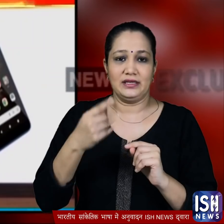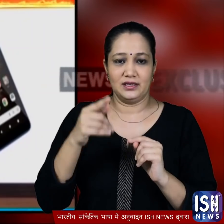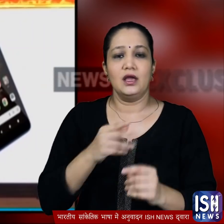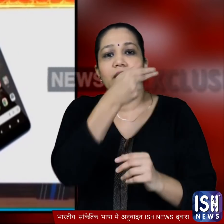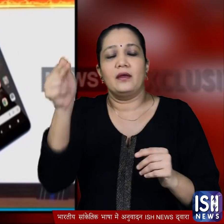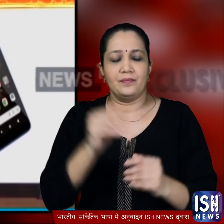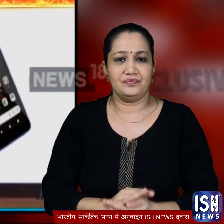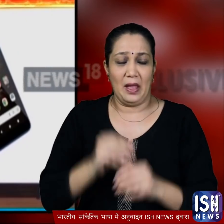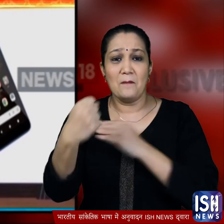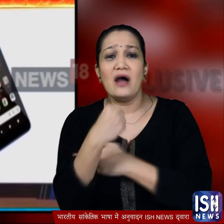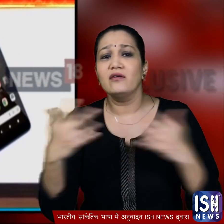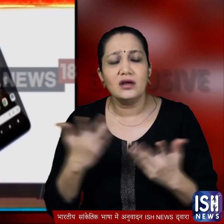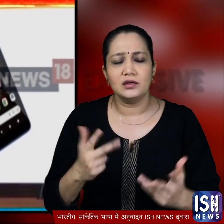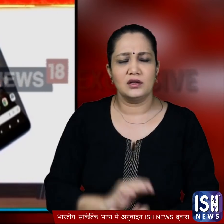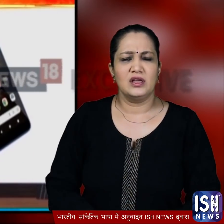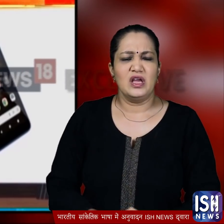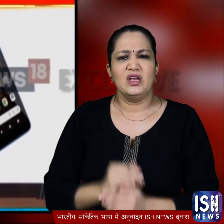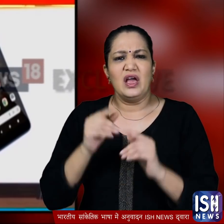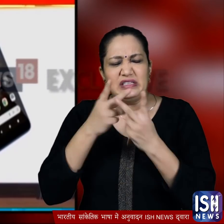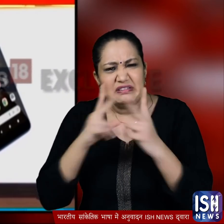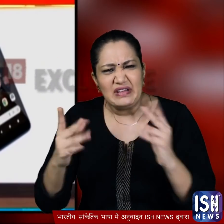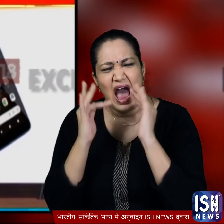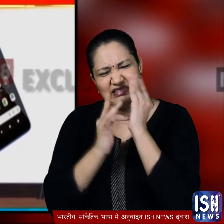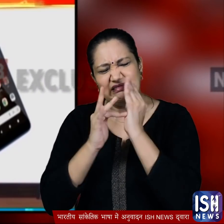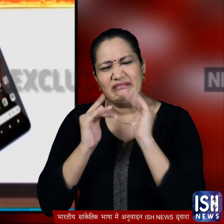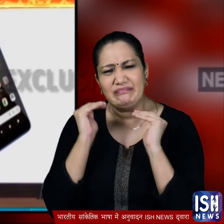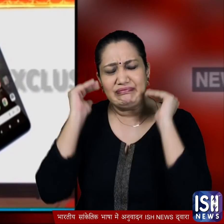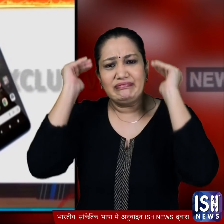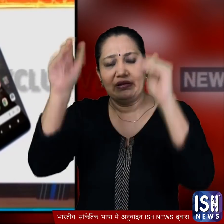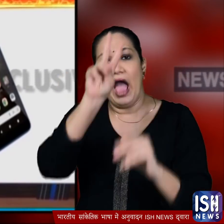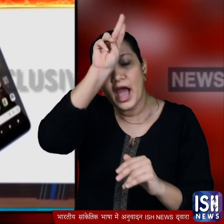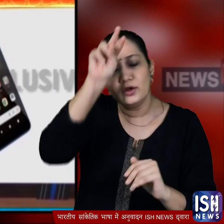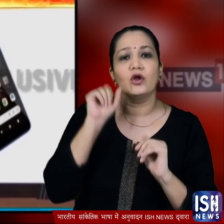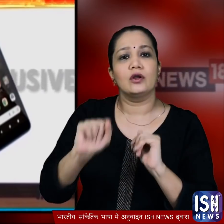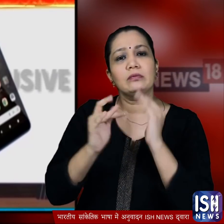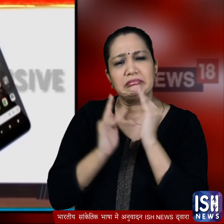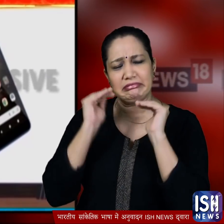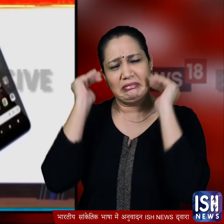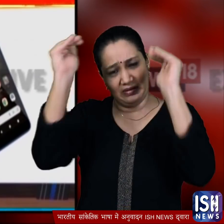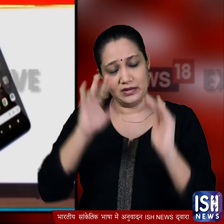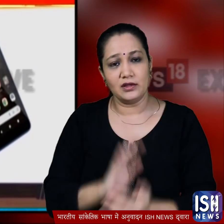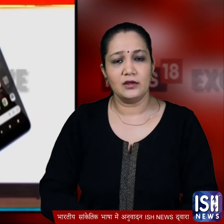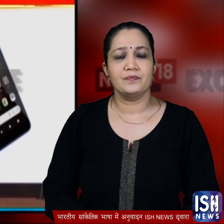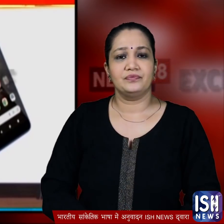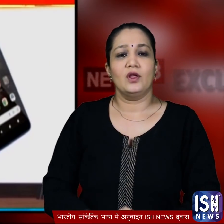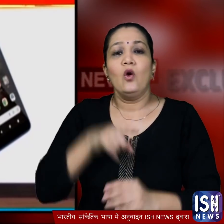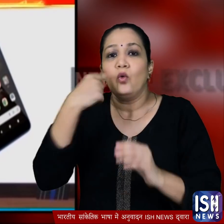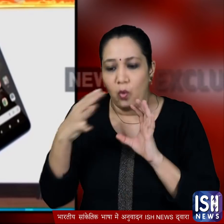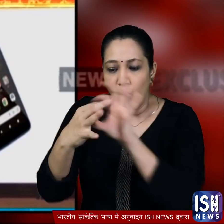नेक्स्ट इस पावर्ड बाइन एक्स्ट्रीम्ली ऑप्तिमाइज वर्जिन अब एंड्रोइट ऑपरेटिंग सिस्टम यह जोईंटली